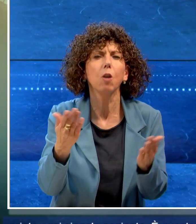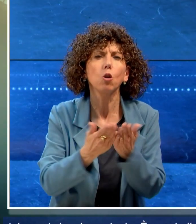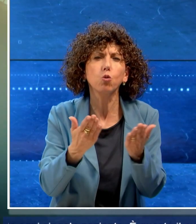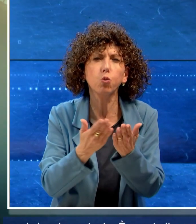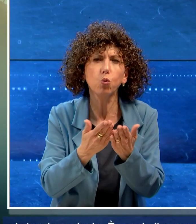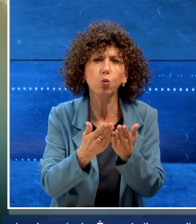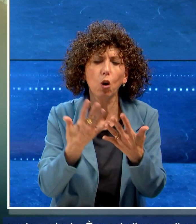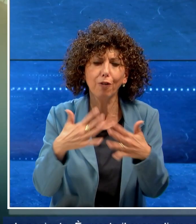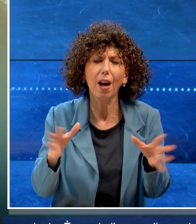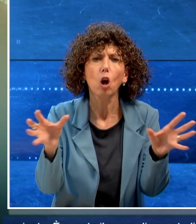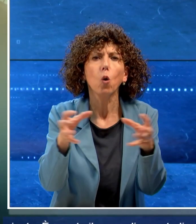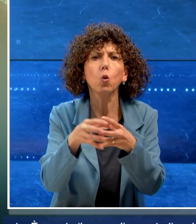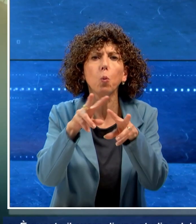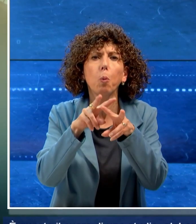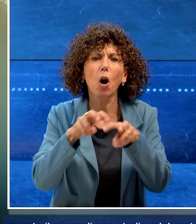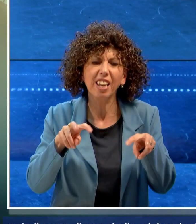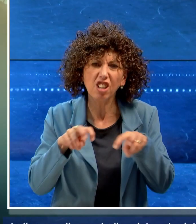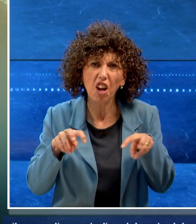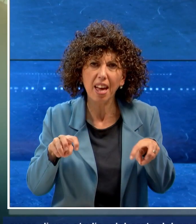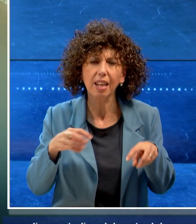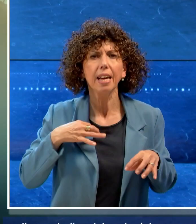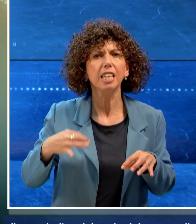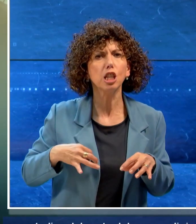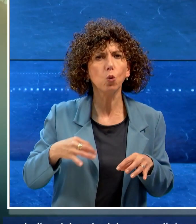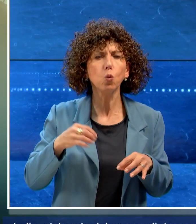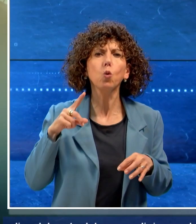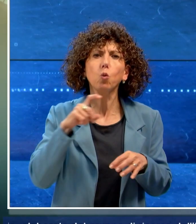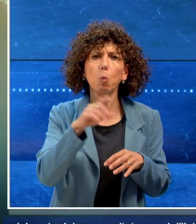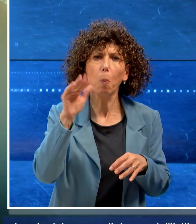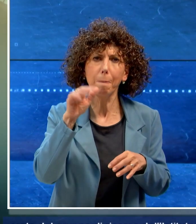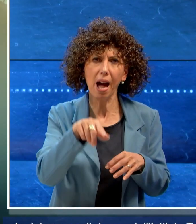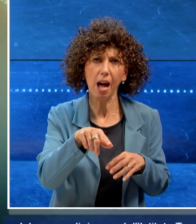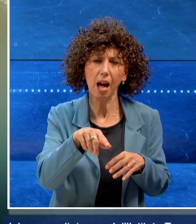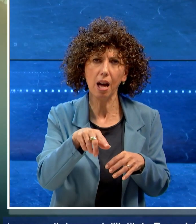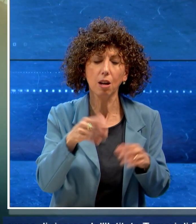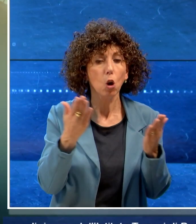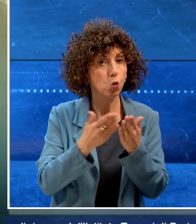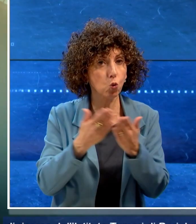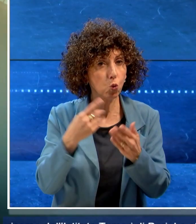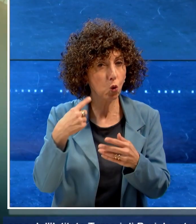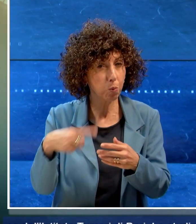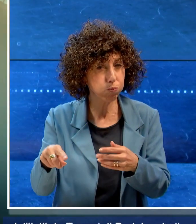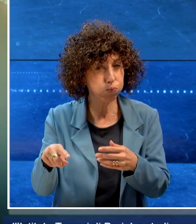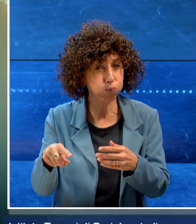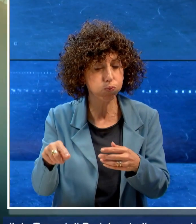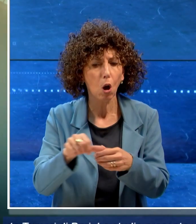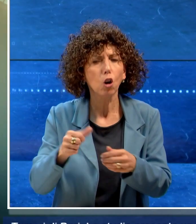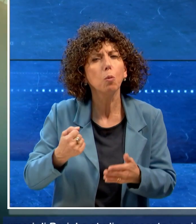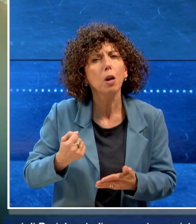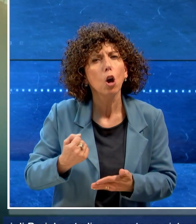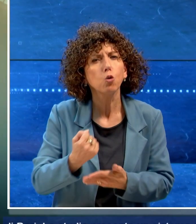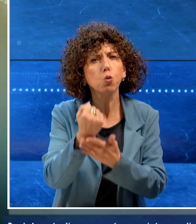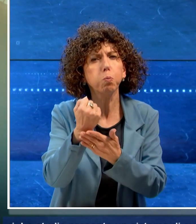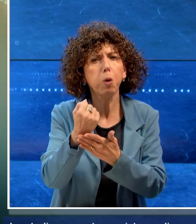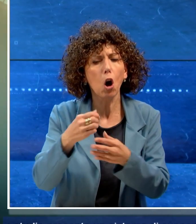elaborato dal gruppo di ricerca dell'Istituto Tumori di Bari. Lo studio presenta un sistema di supporto